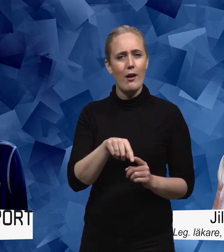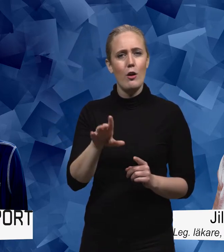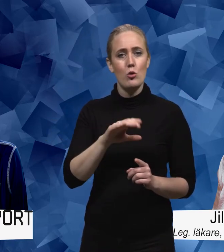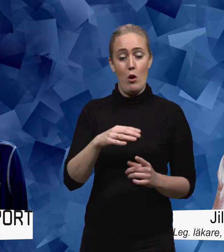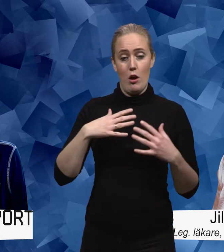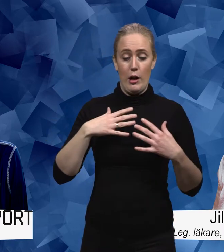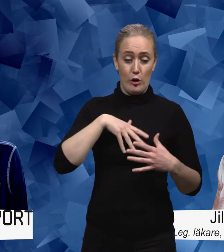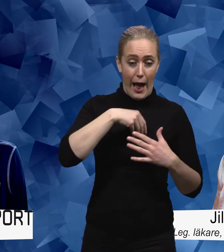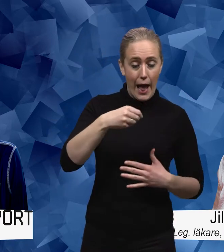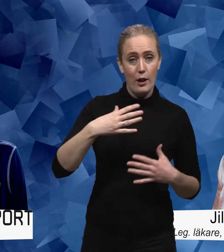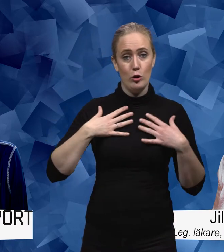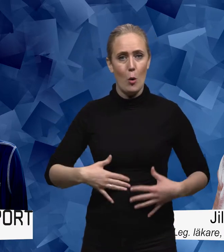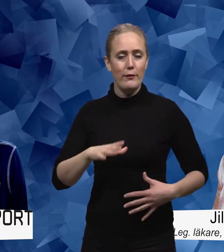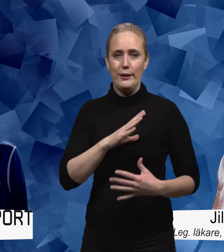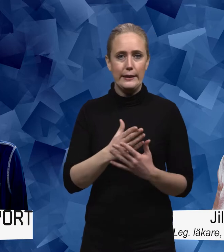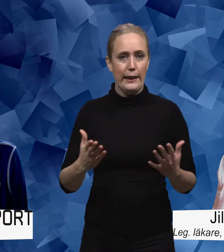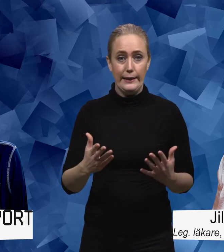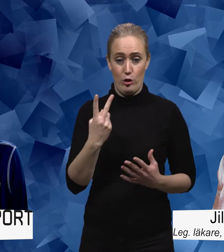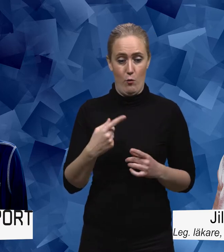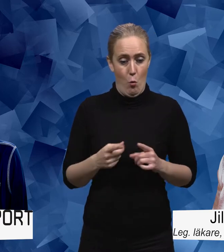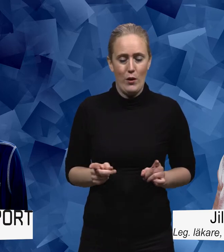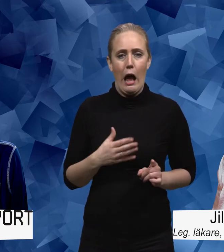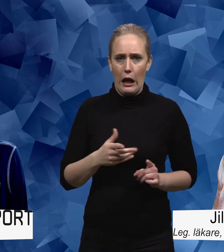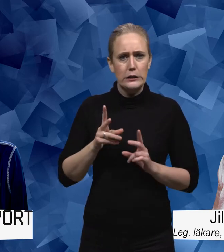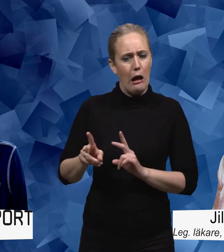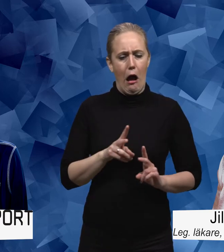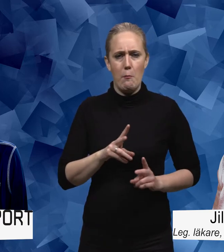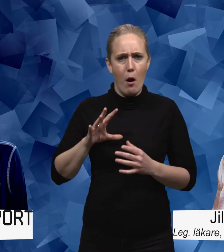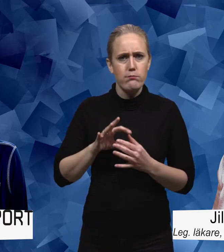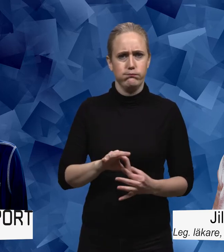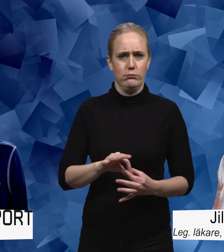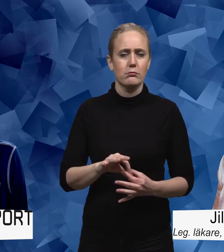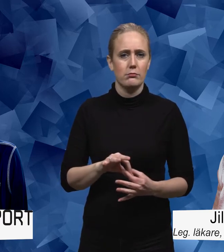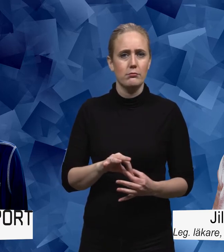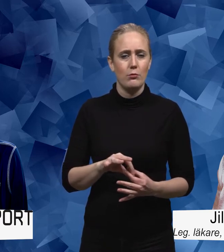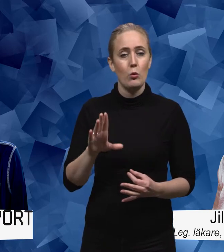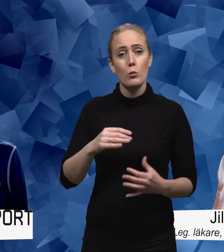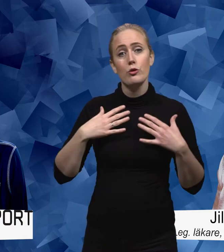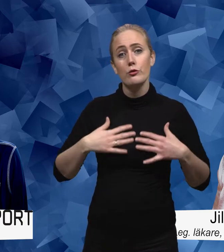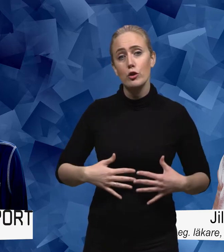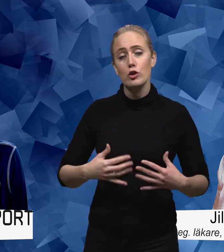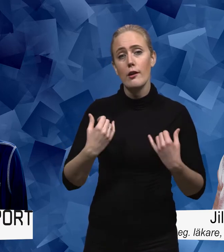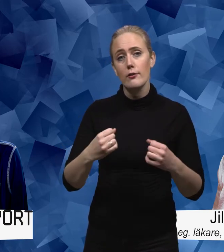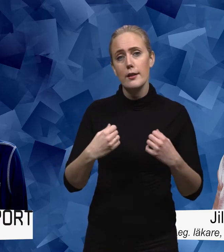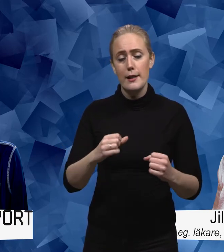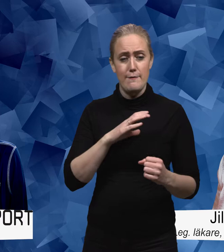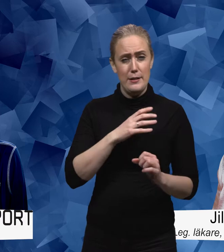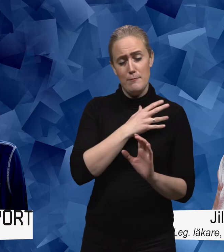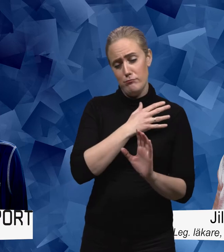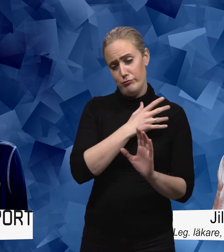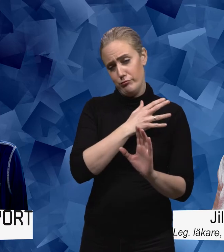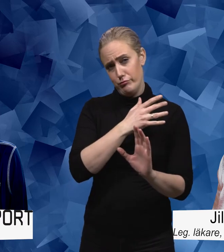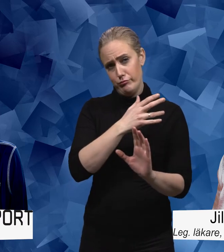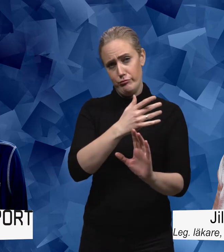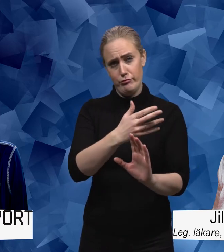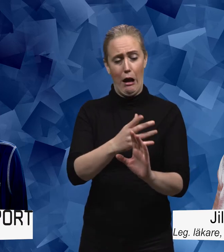som att själ och kropp egentligen inte finns utan det är samma sak kan man tycka. Så är det också så att fysisk aktivitet har funnits med oss